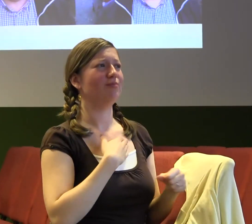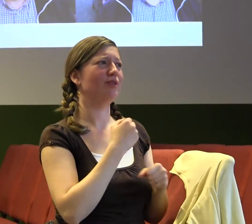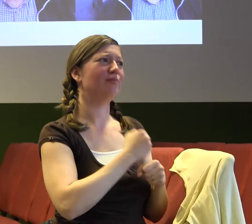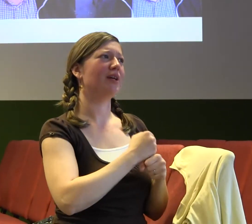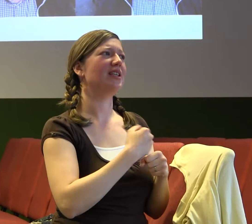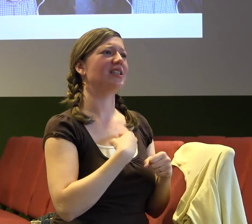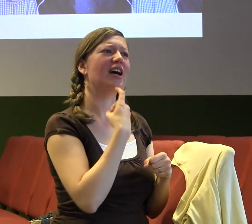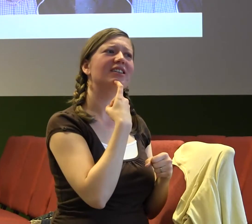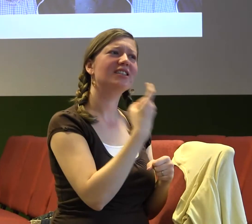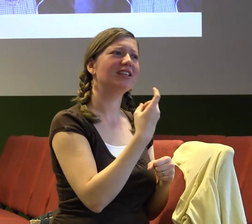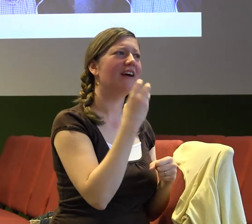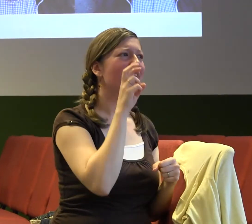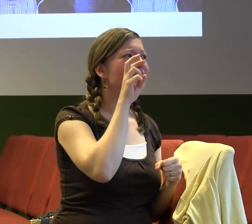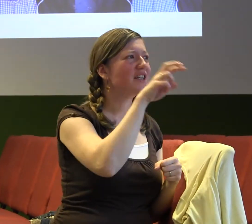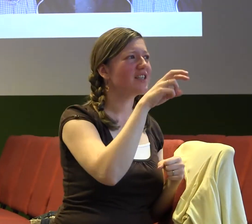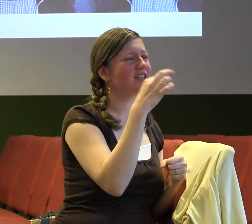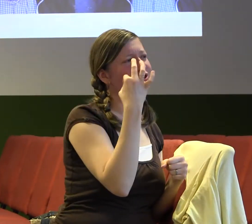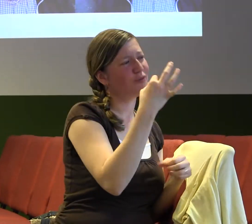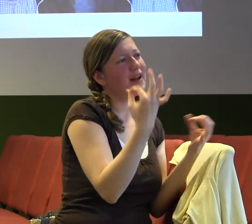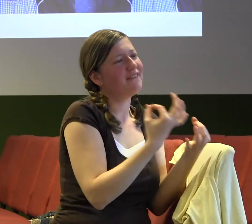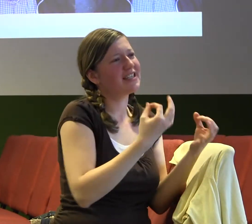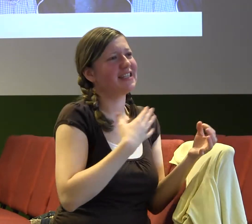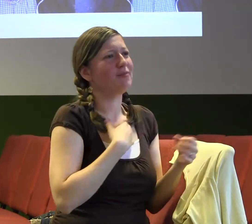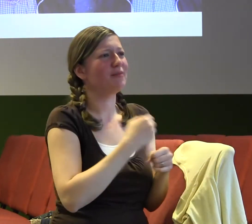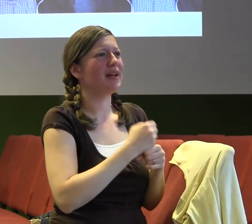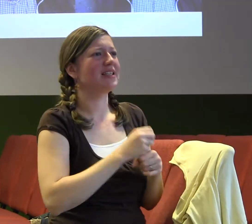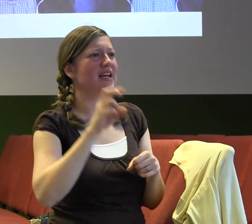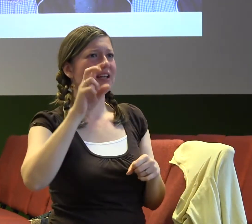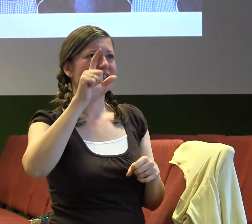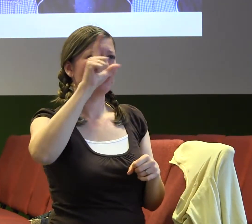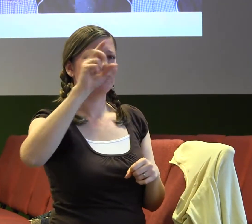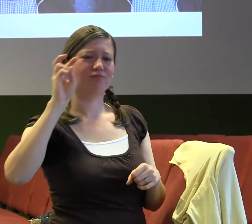druhý, šílené, těším se domů, ať už to tady skončí.